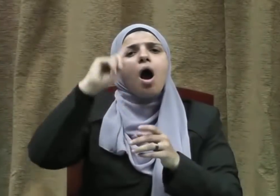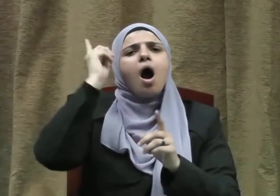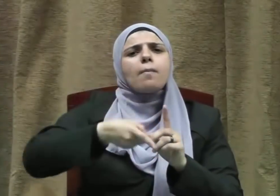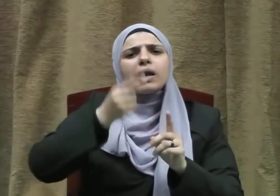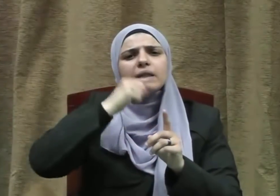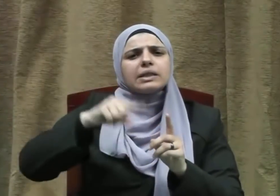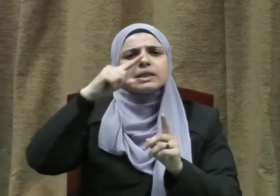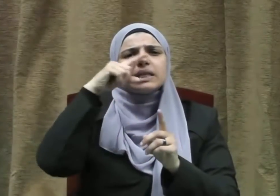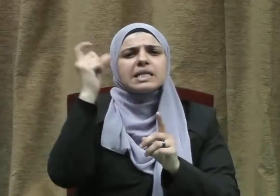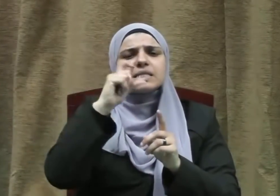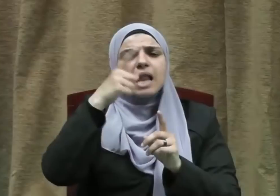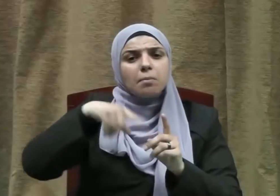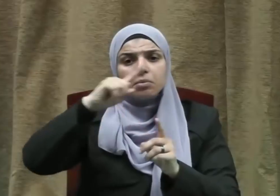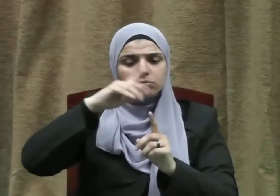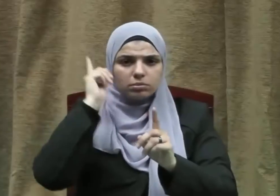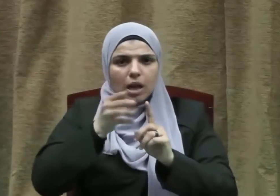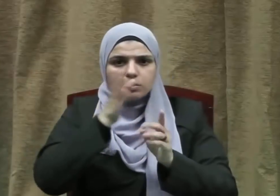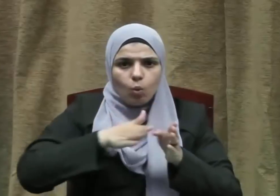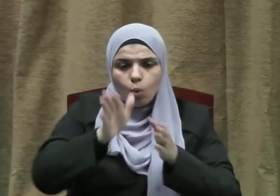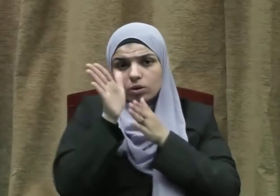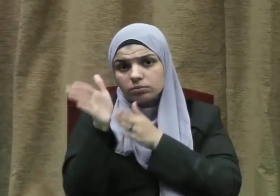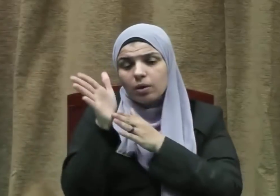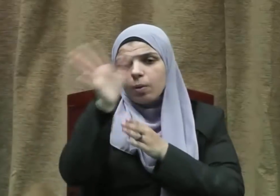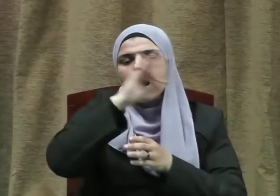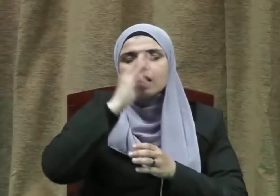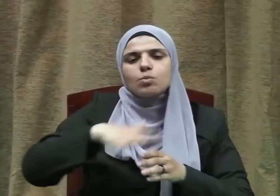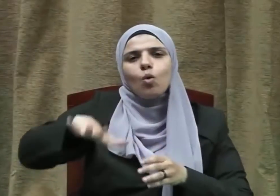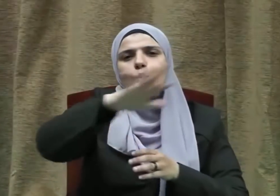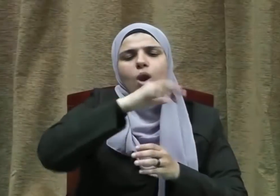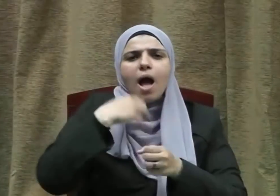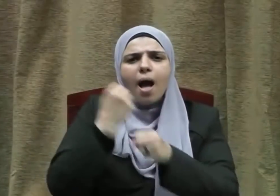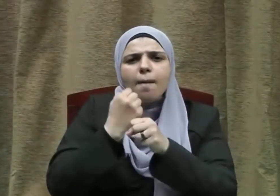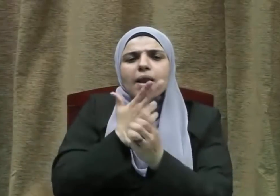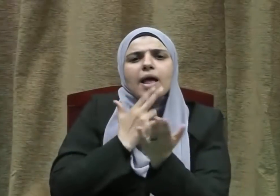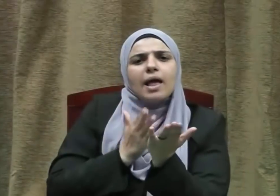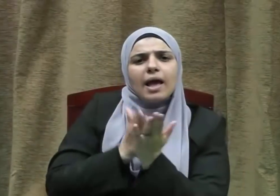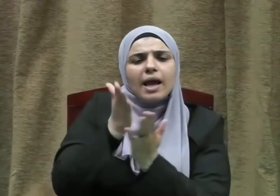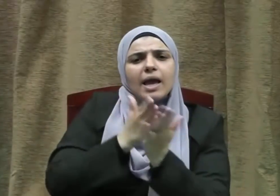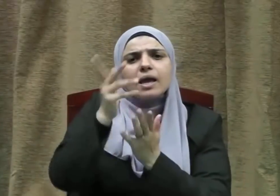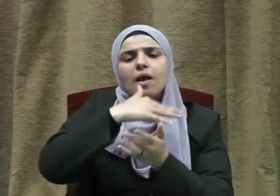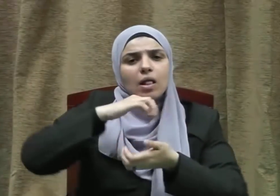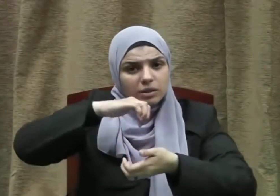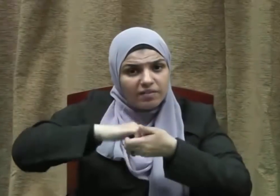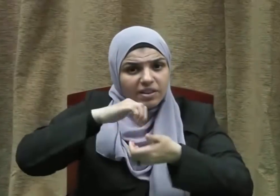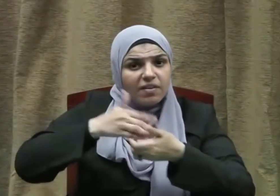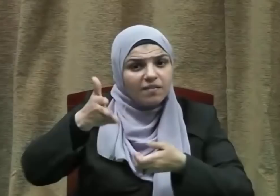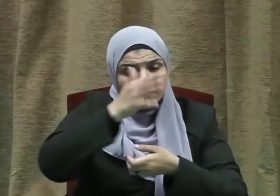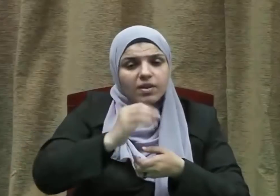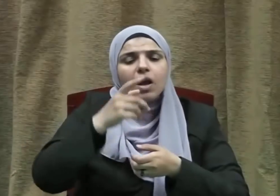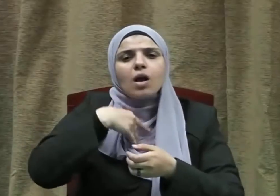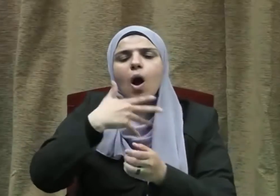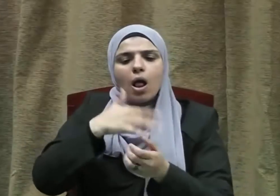الإسلام أتباعه بضرورة التحلي بخلق الوفاء بالعهود والعقود والمواثيق